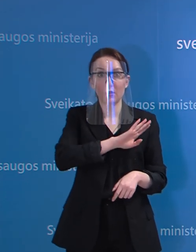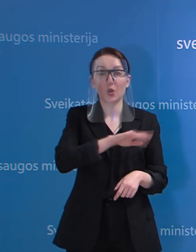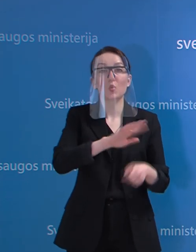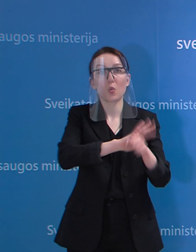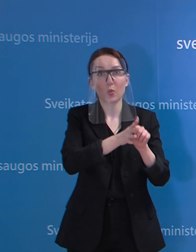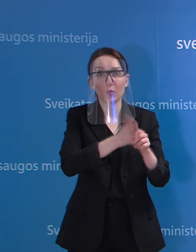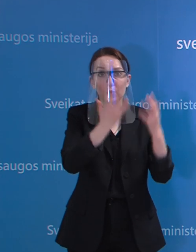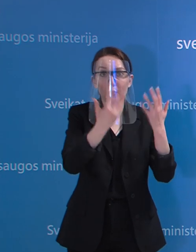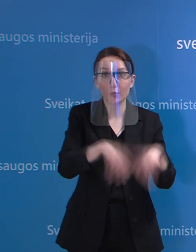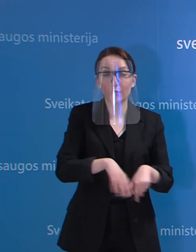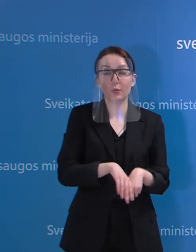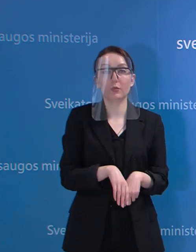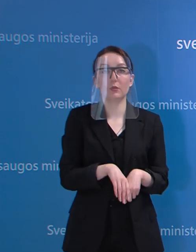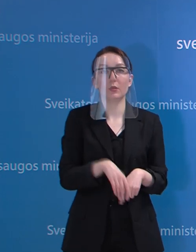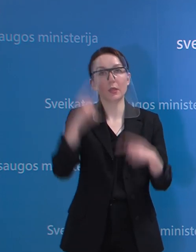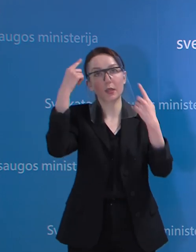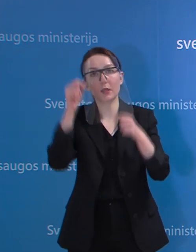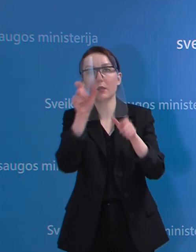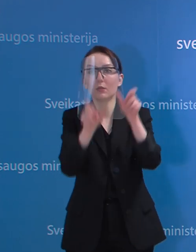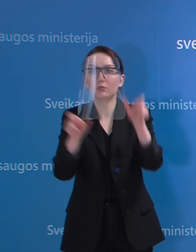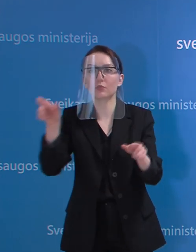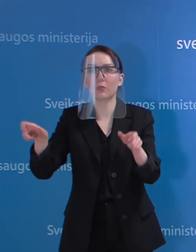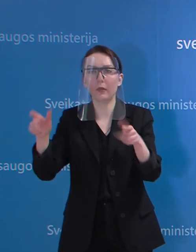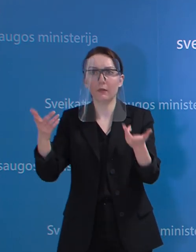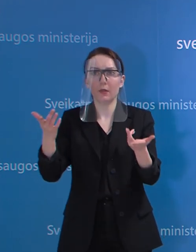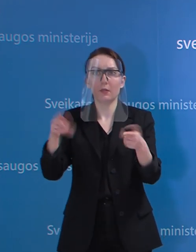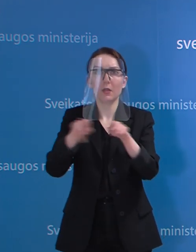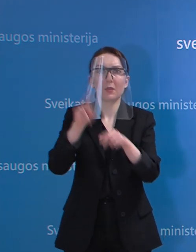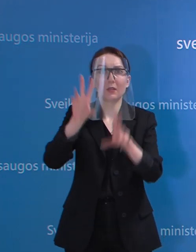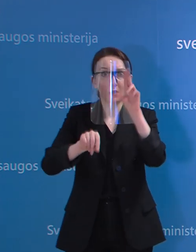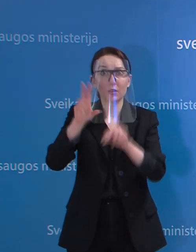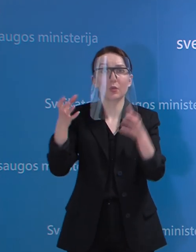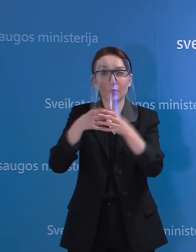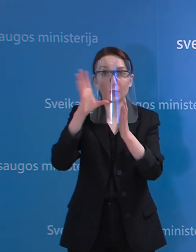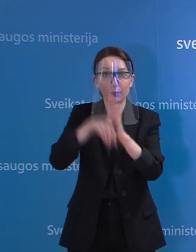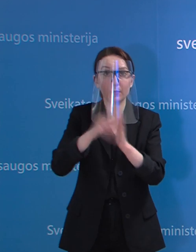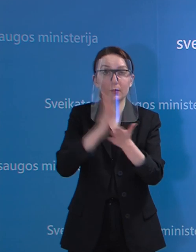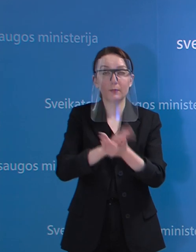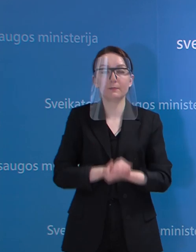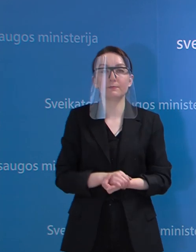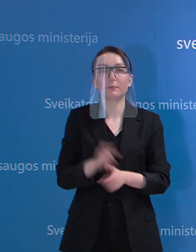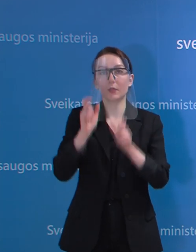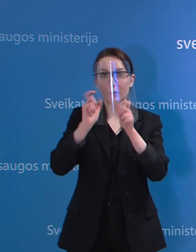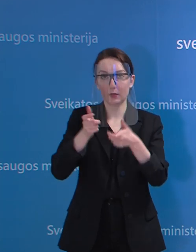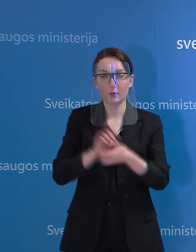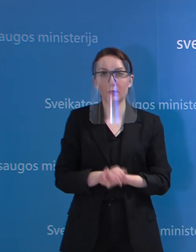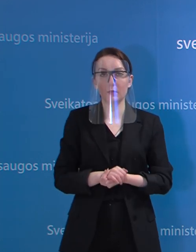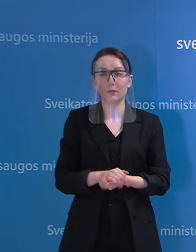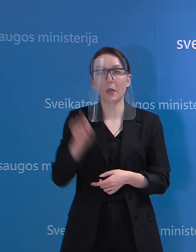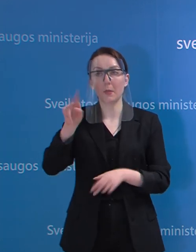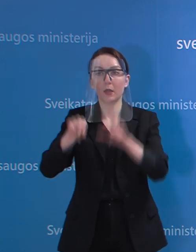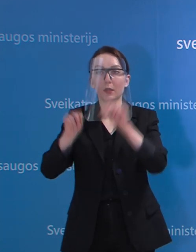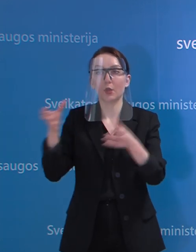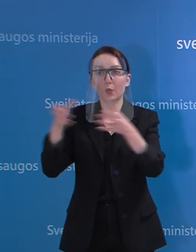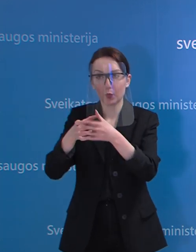koronaviruso likusiais ligoniais, juk jie visi priklauso rizikos grupiai. Tai žinoma, kad jie priklauso rizikos